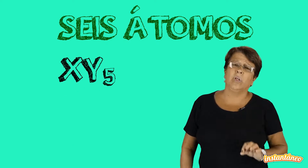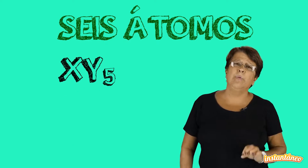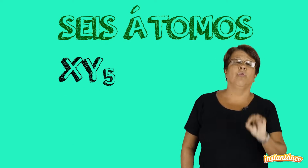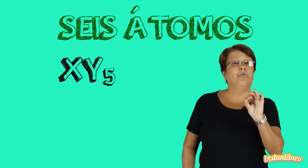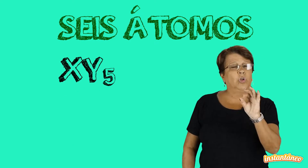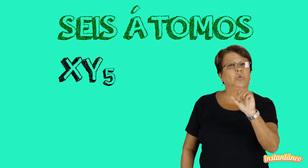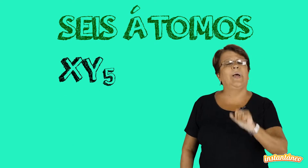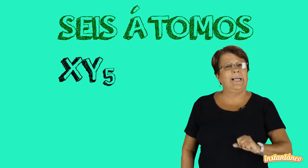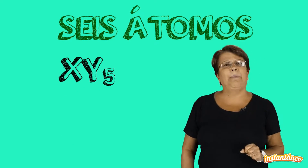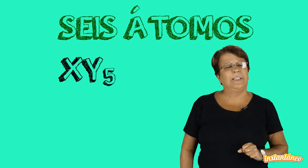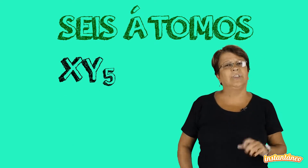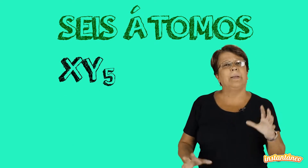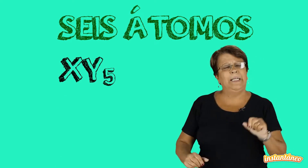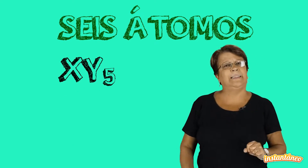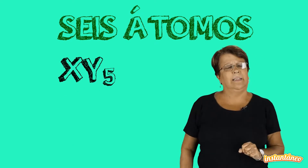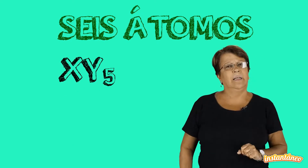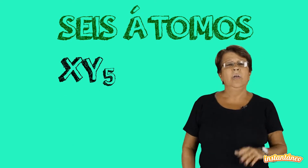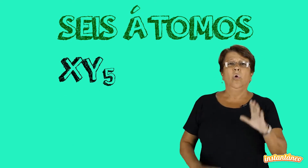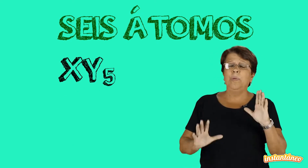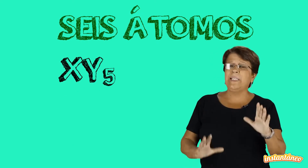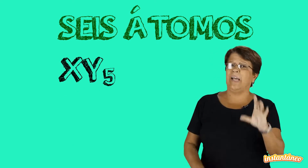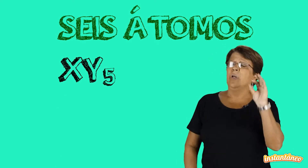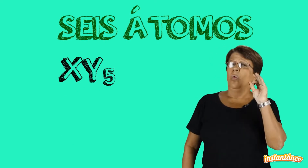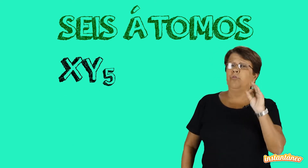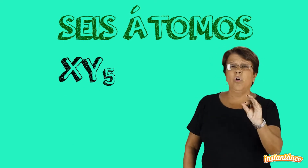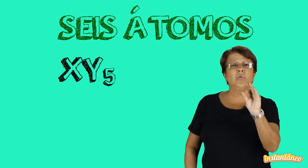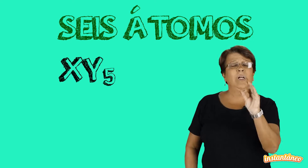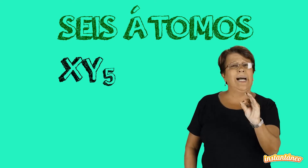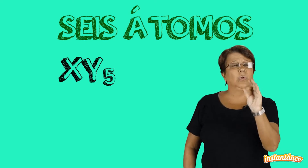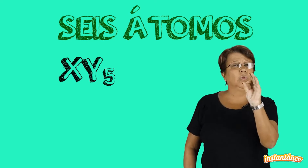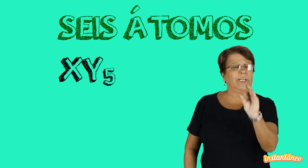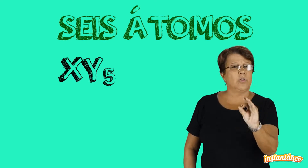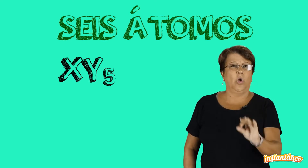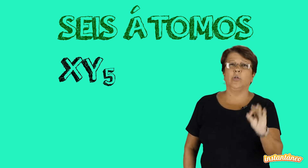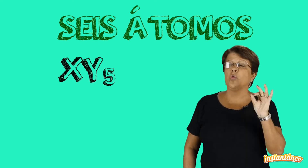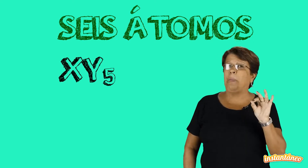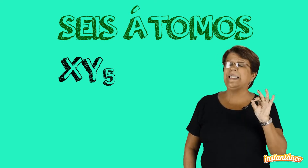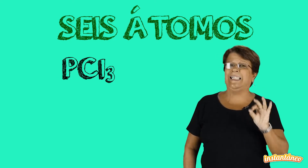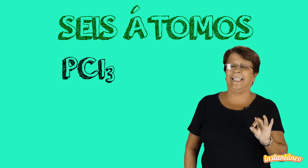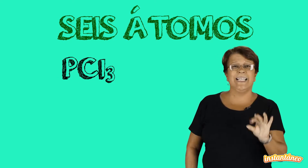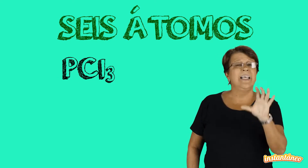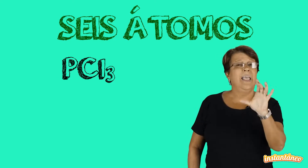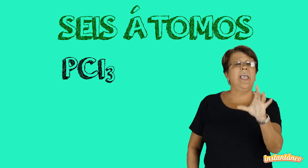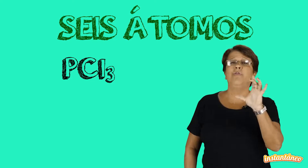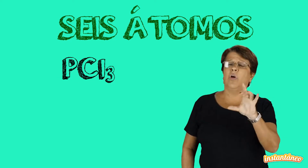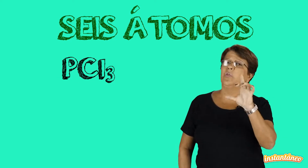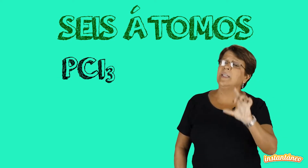químico fósforo é capaz de estabelecê-la. Observe, o fósforo ligado com três cloros, o PCl3, é o fósforo que